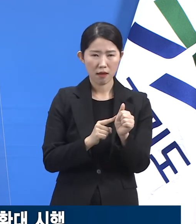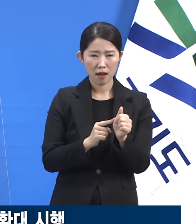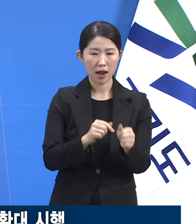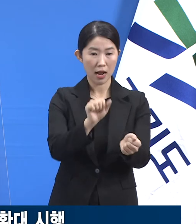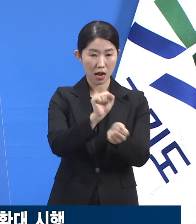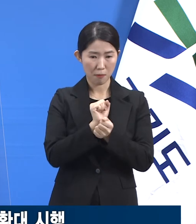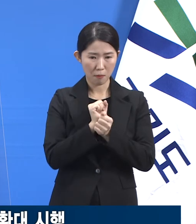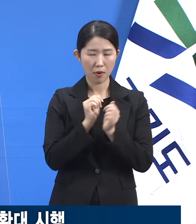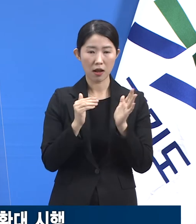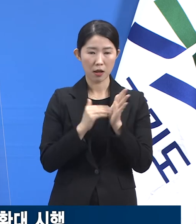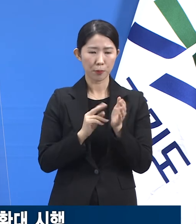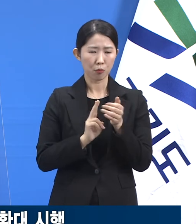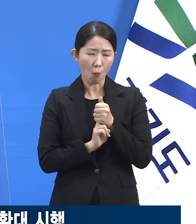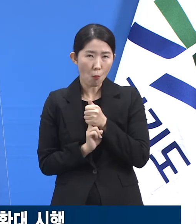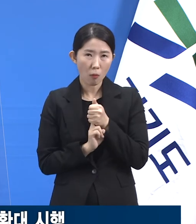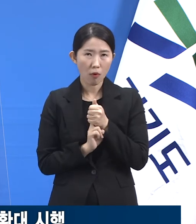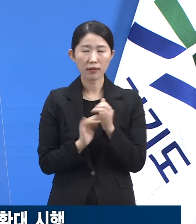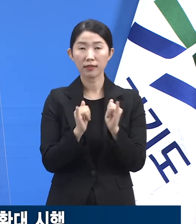있습니다.